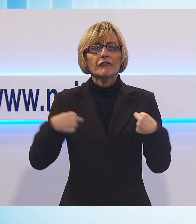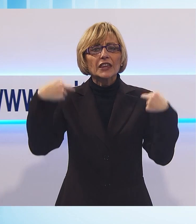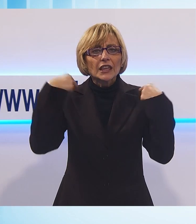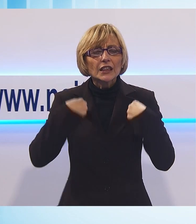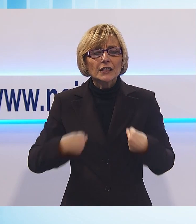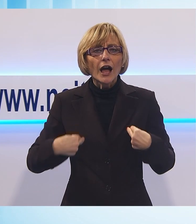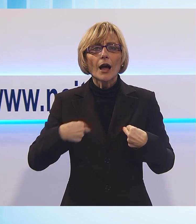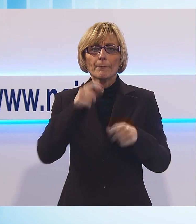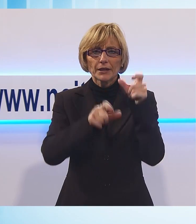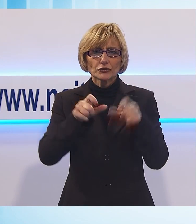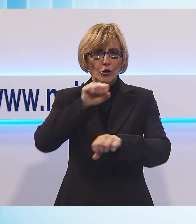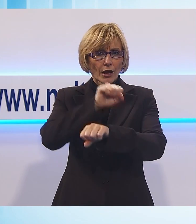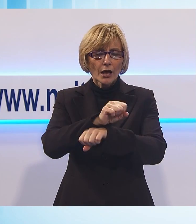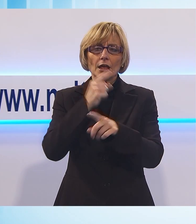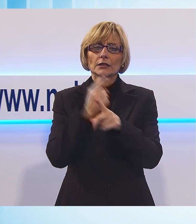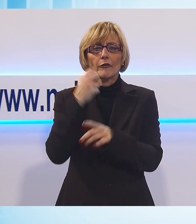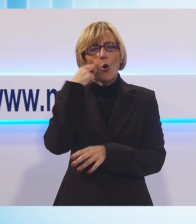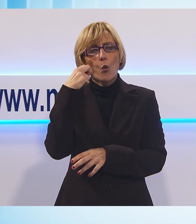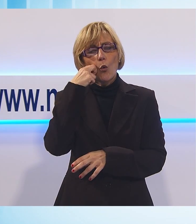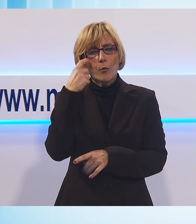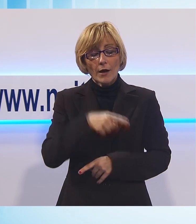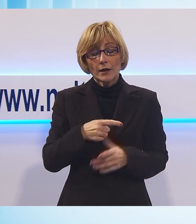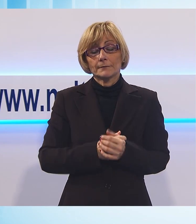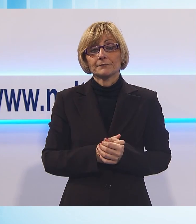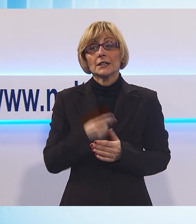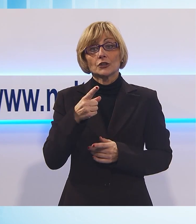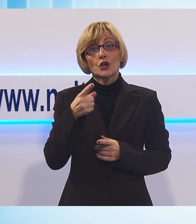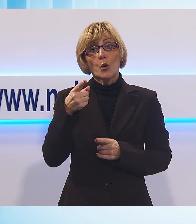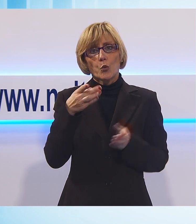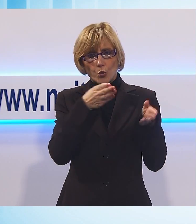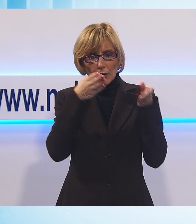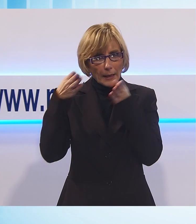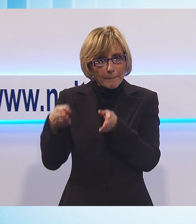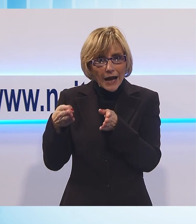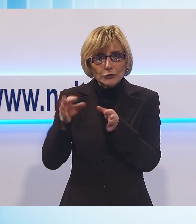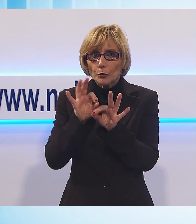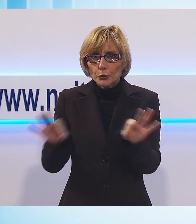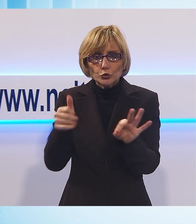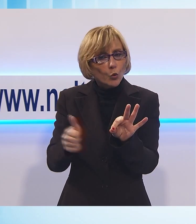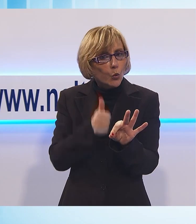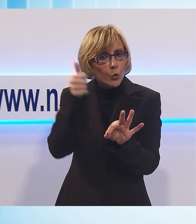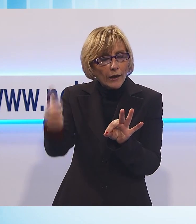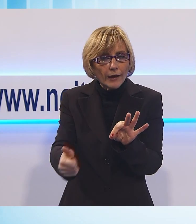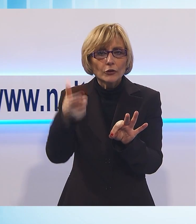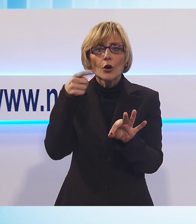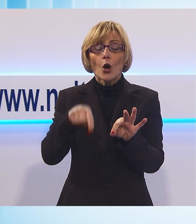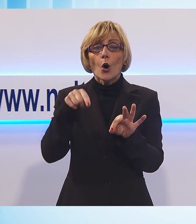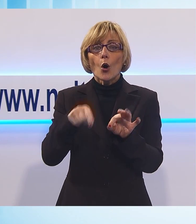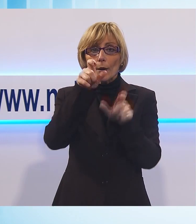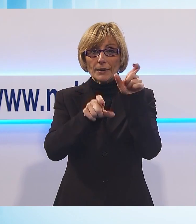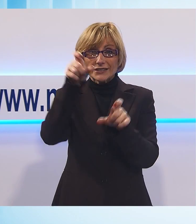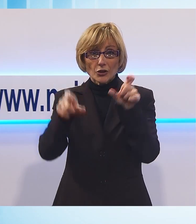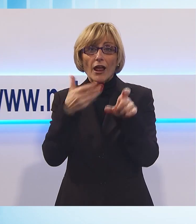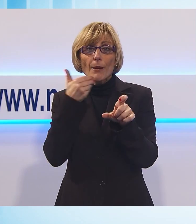poter utilizzare un padiglione pronto da un anno, ma fino adesso fermo per mancanza di personale.